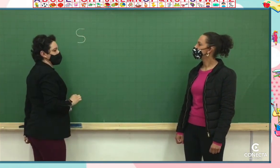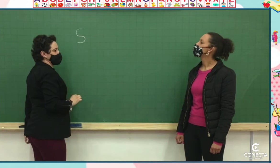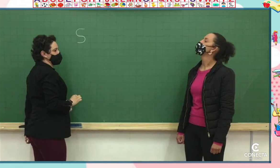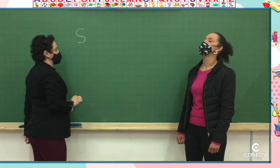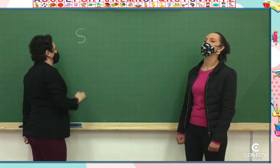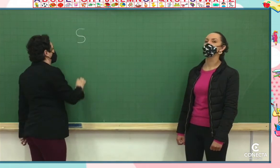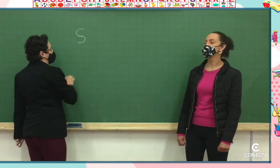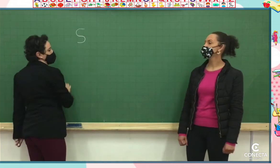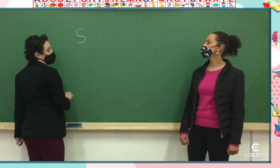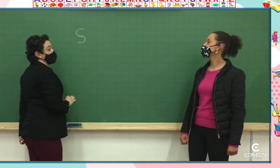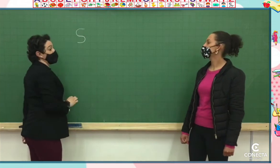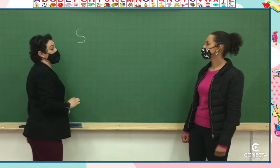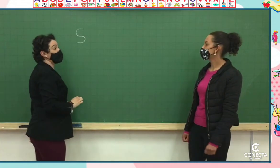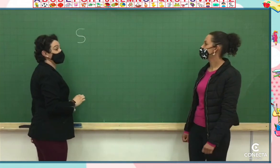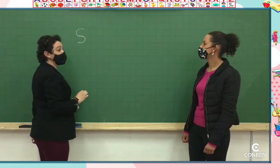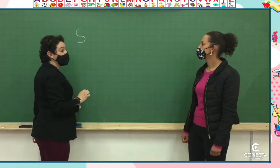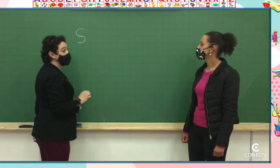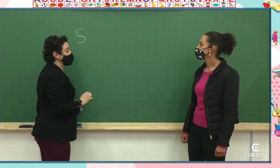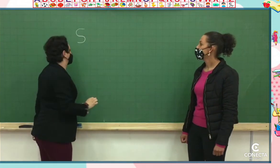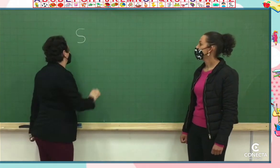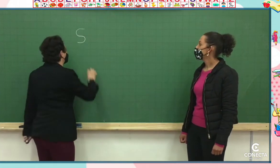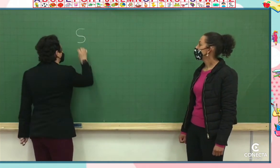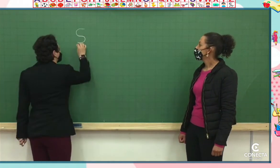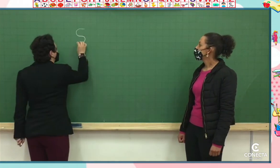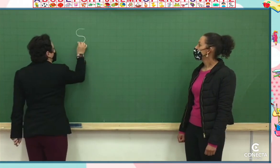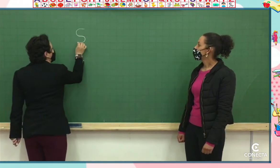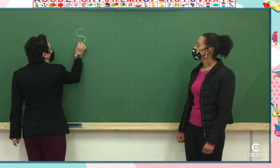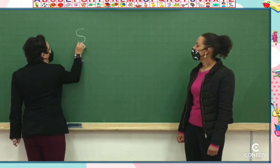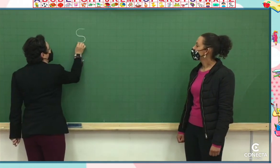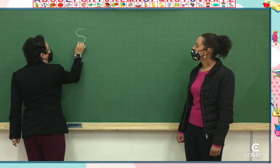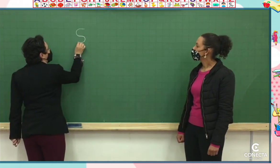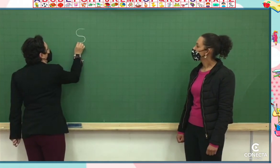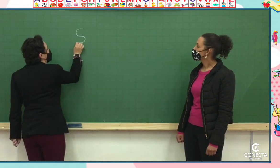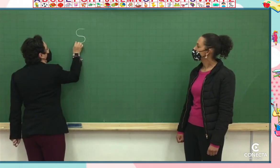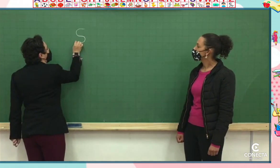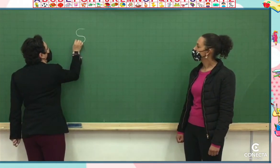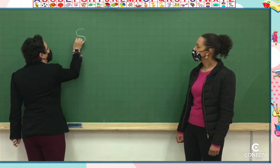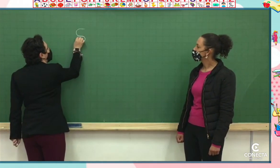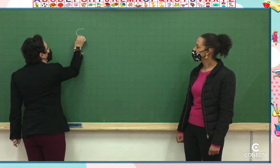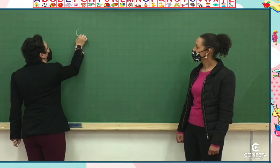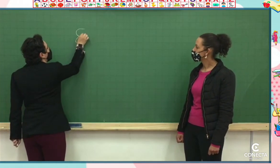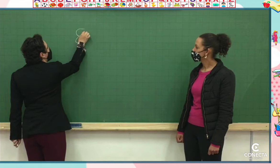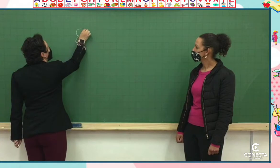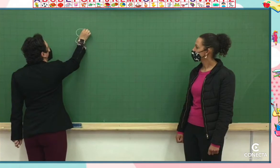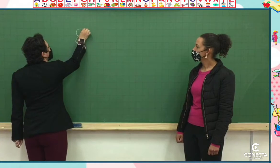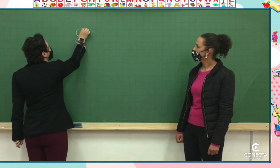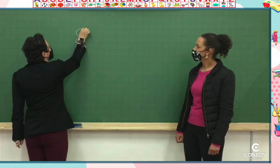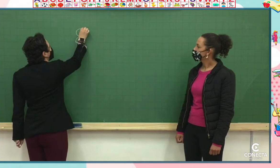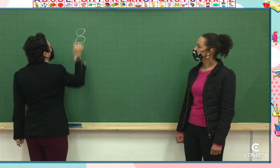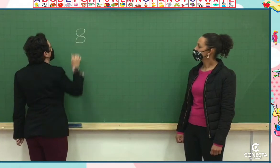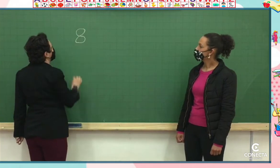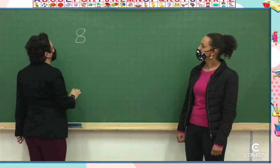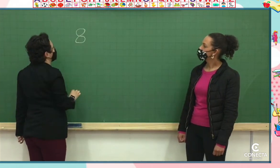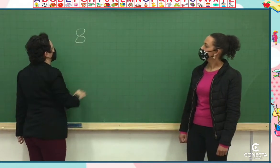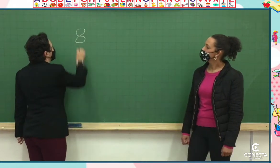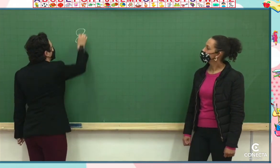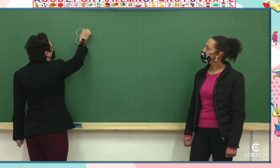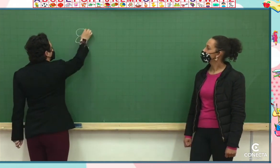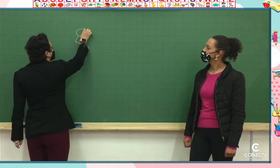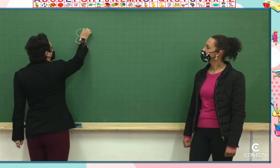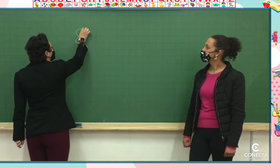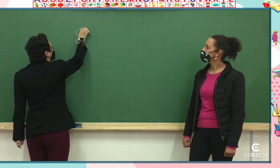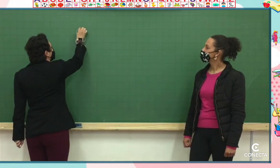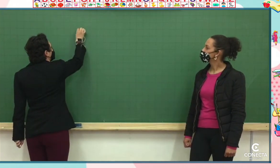Parece o S. Parece o S. S. Mas sabe o que a faz? A gente pega aqui e leva lá em cima de novo.